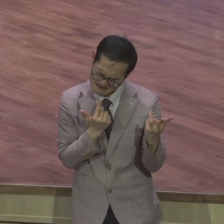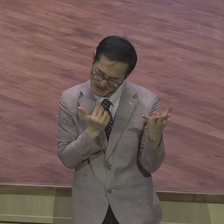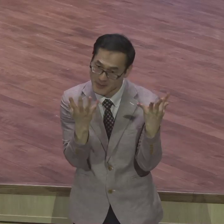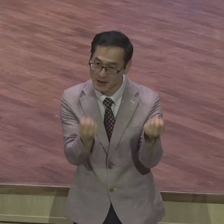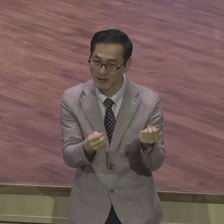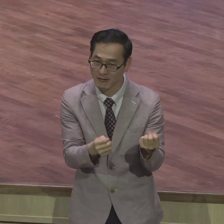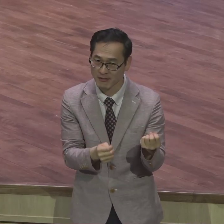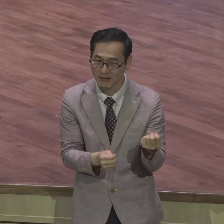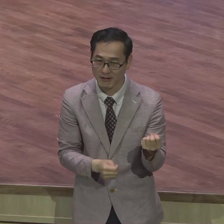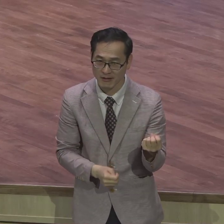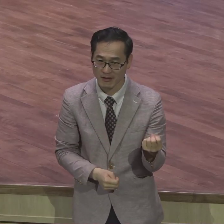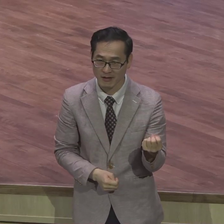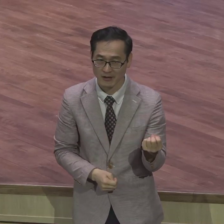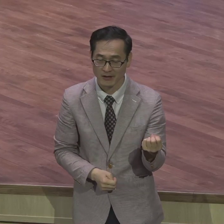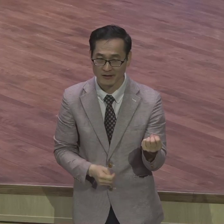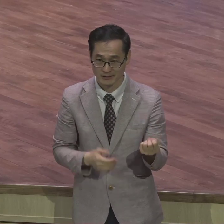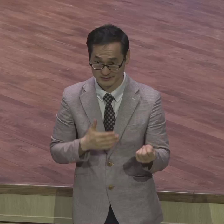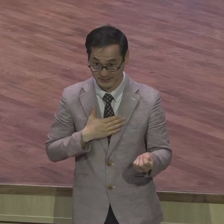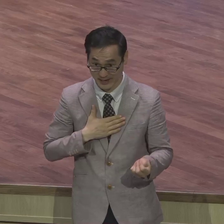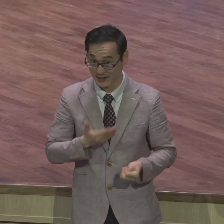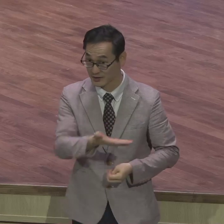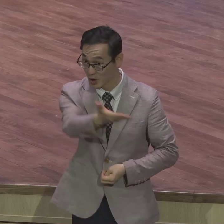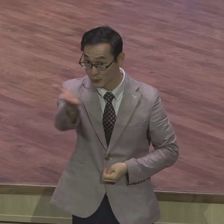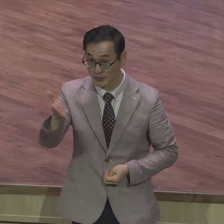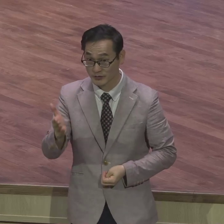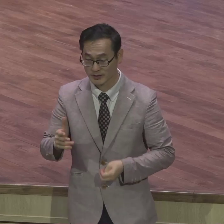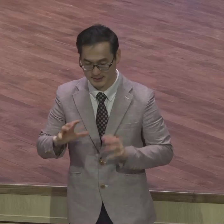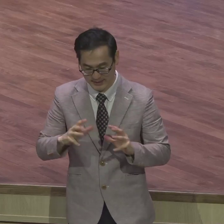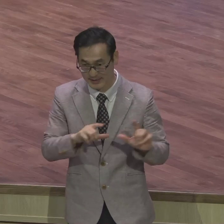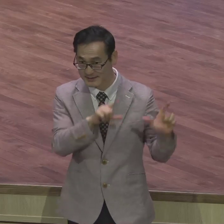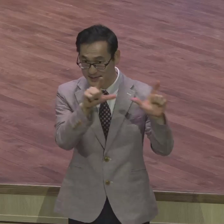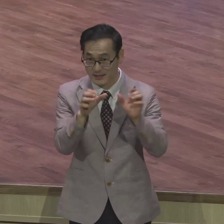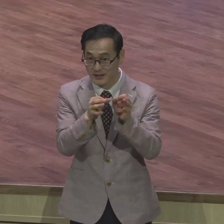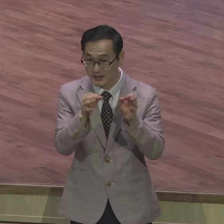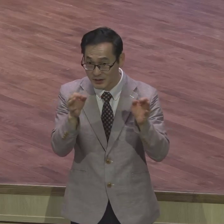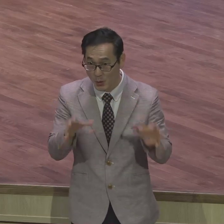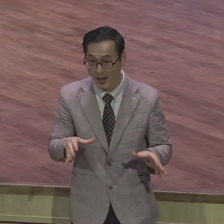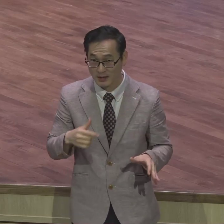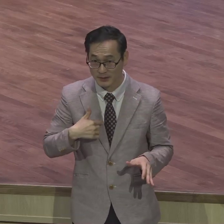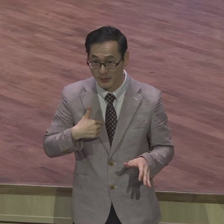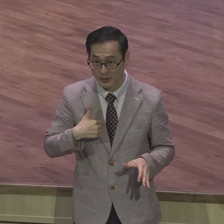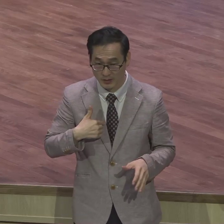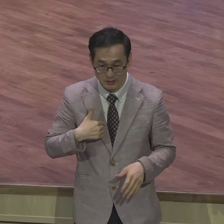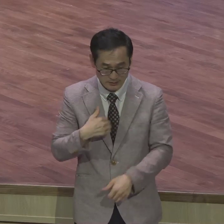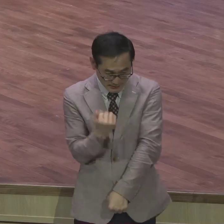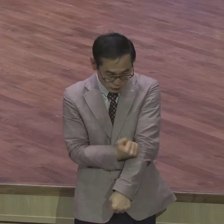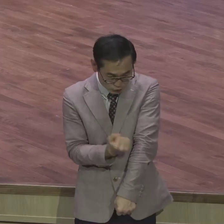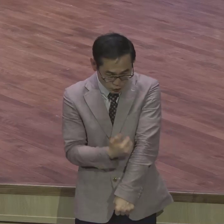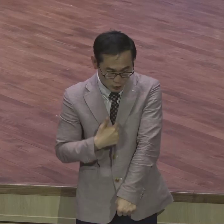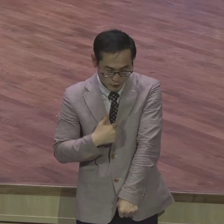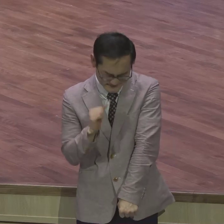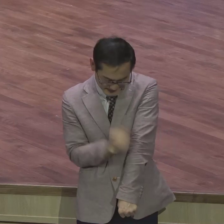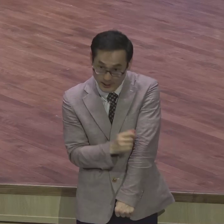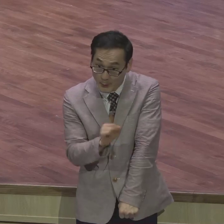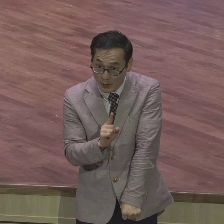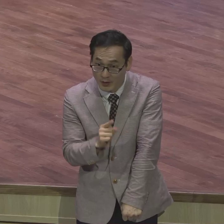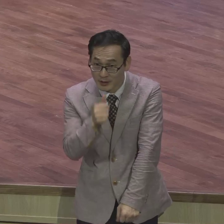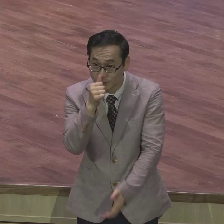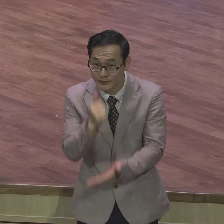저나 여러분이나 세상 살면서 지금까지 한 지시라고는 죄진밖에 없어요 착한 일보다는